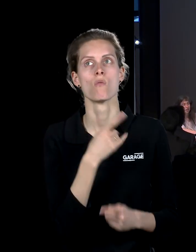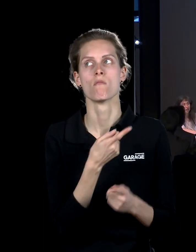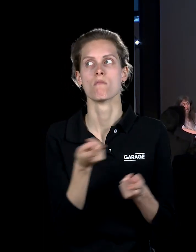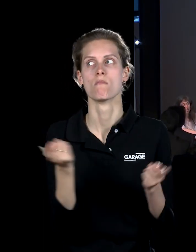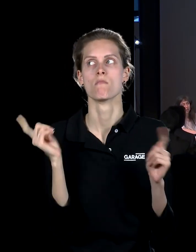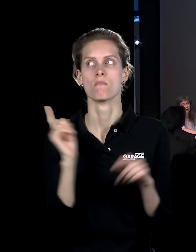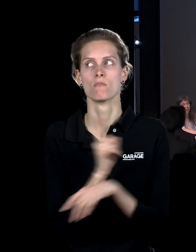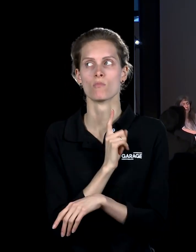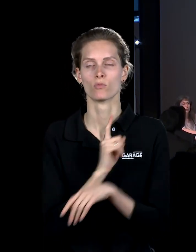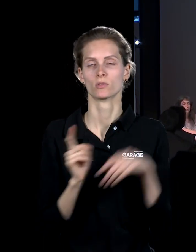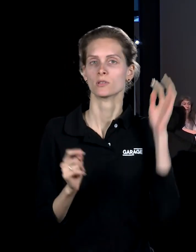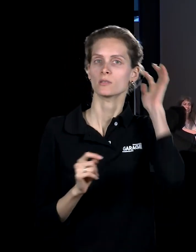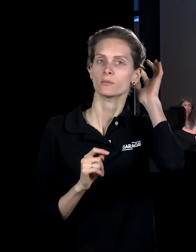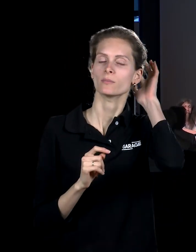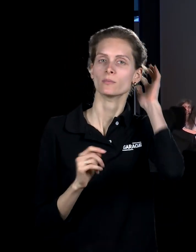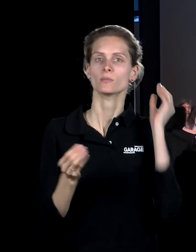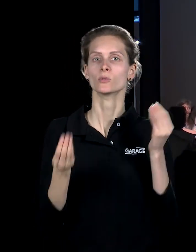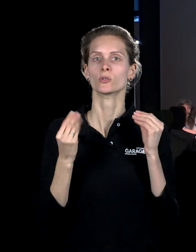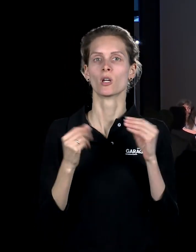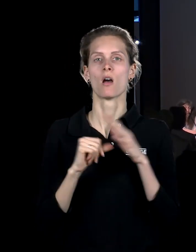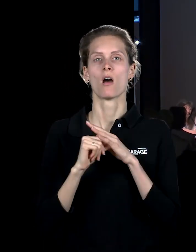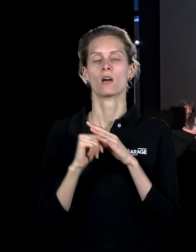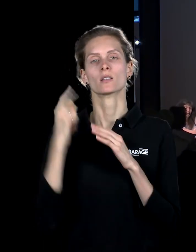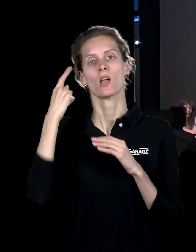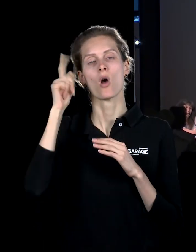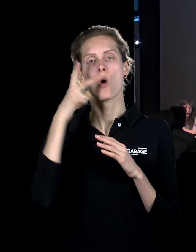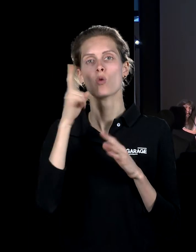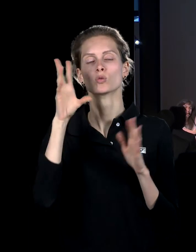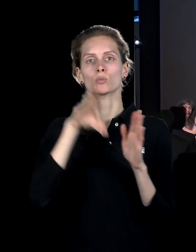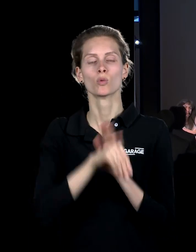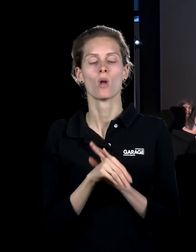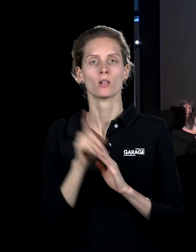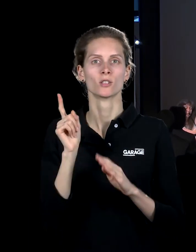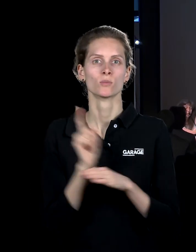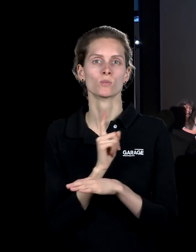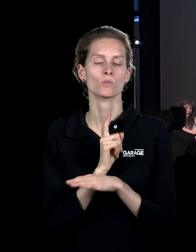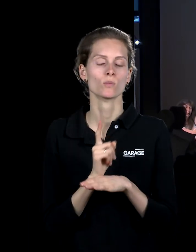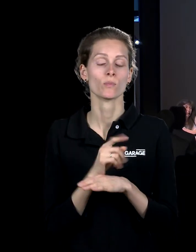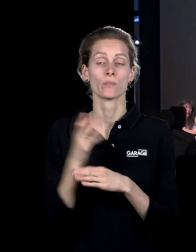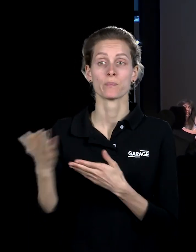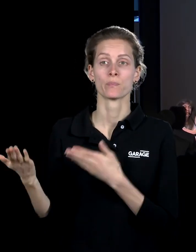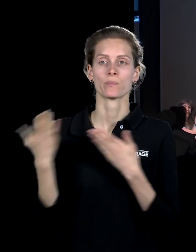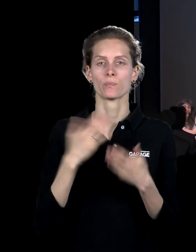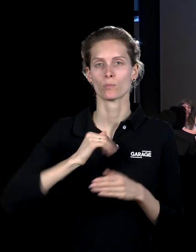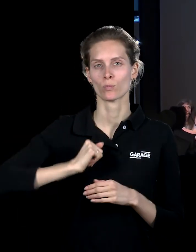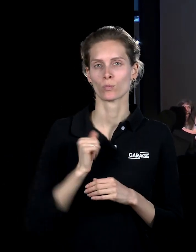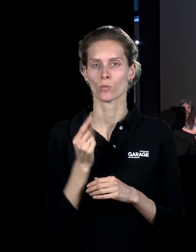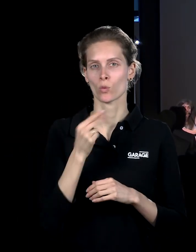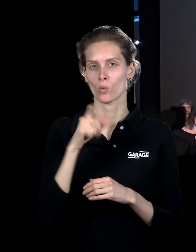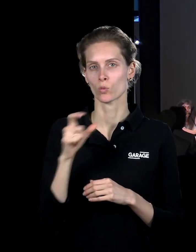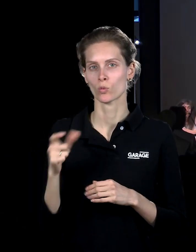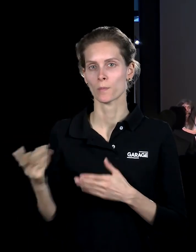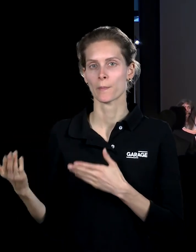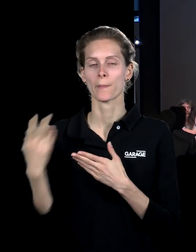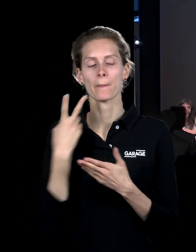Замечательный проект, такой совершенно концептуалистский, который он придумал. Предложил в нём участвовать своим друзьям, художникам, посмотреть